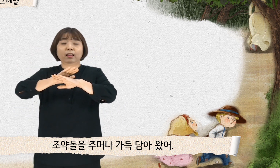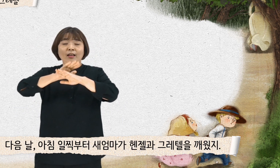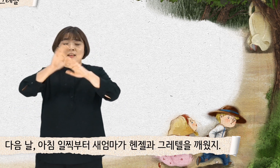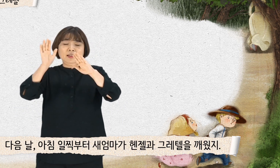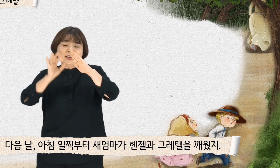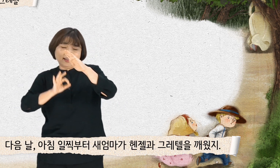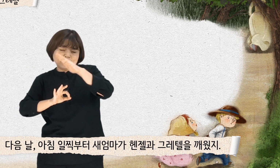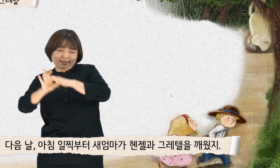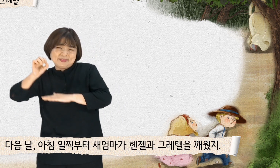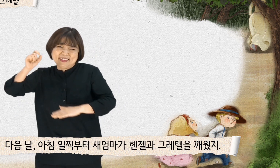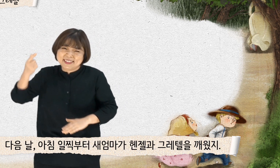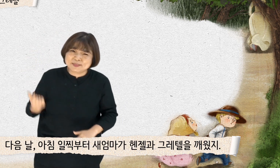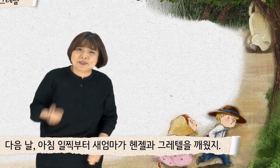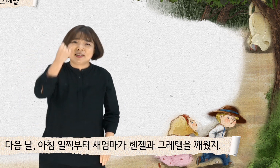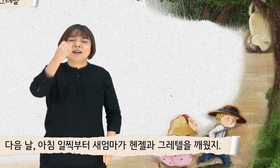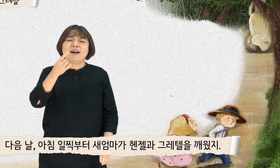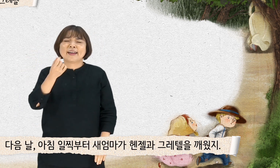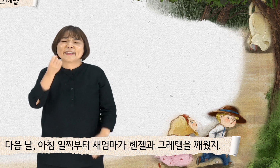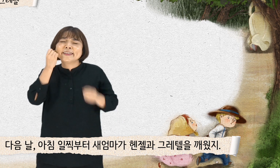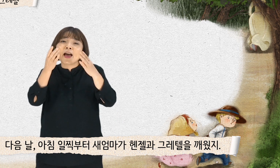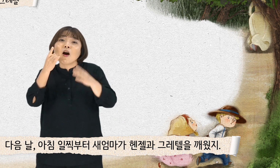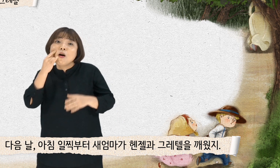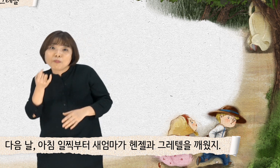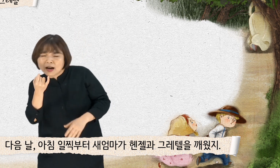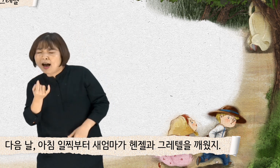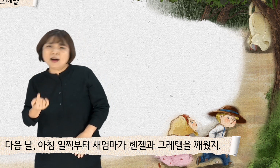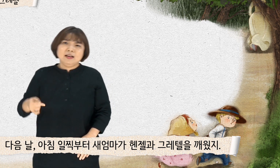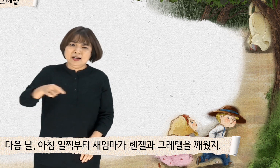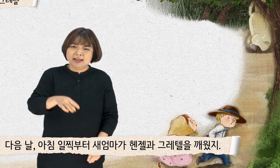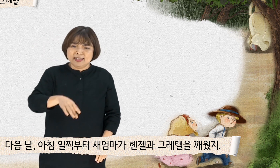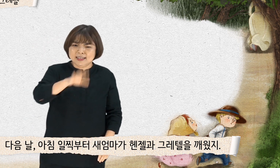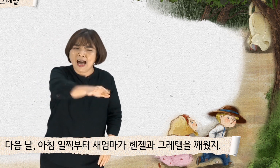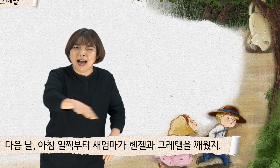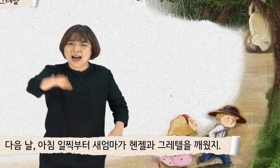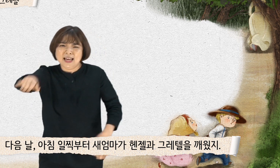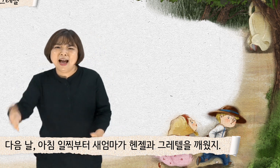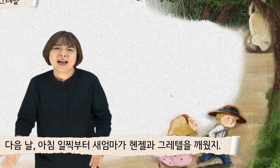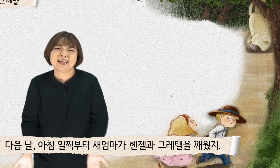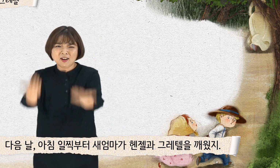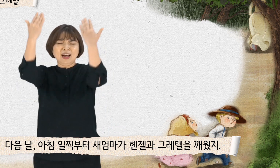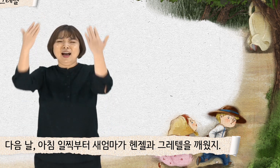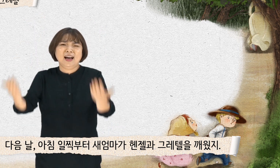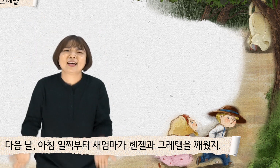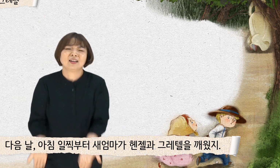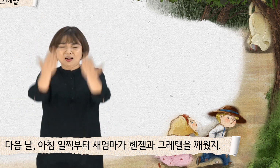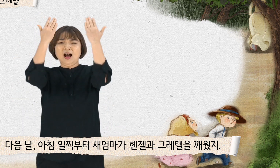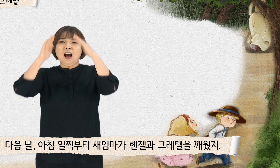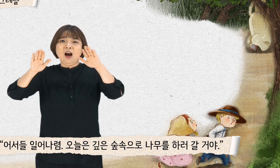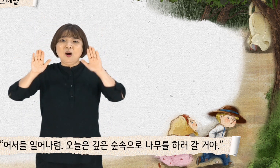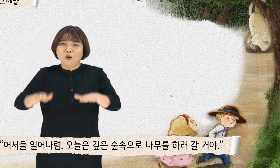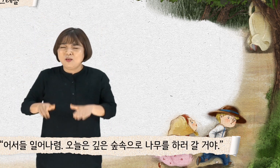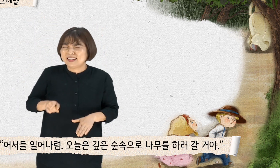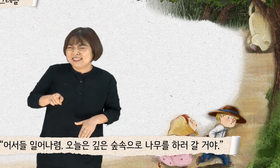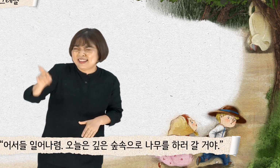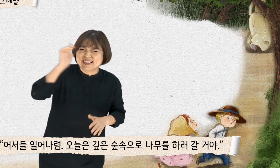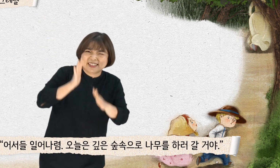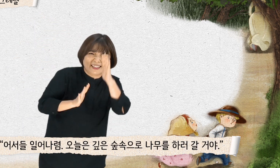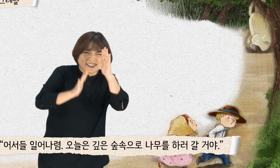다음날, 아침 일찍부터 새엄마가 핸젤과 그레텔을 깨웠지. 어서들 일어나렴.